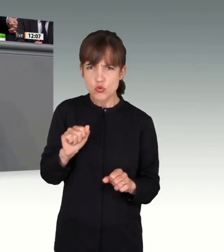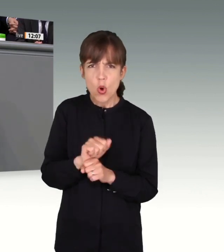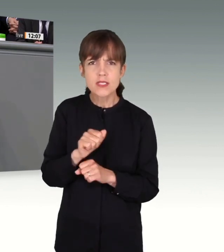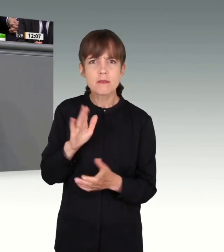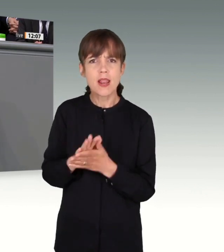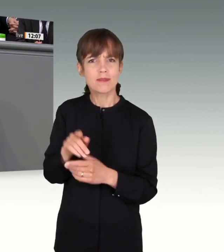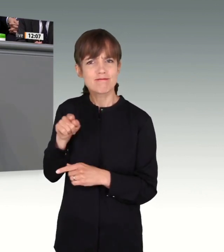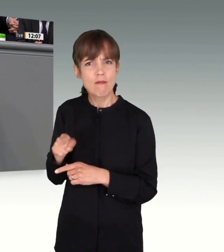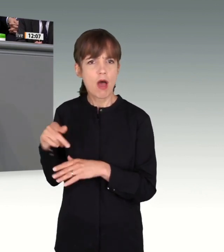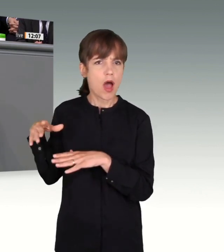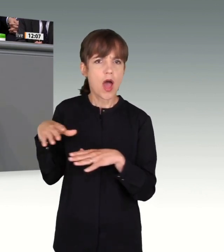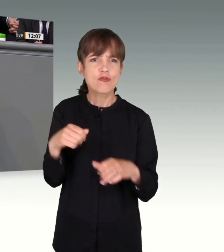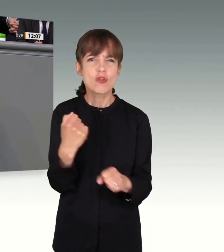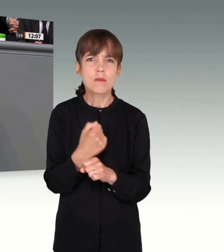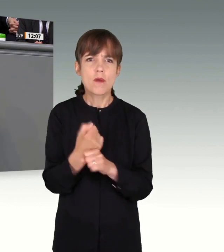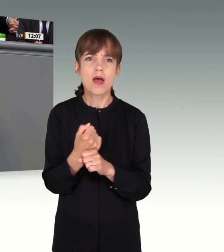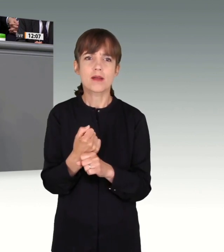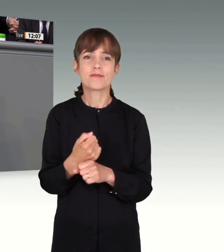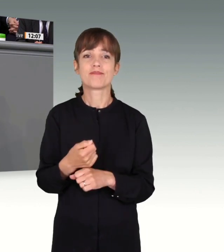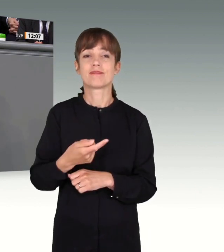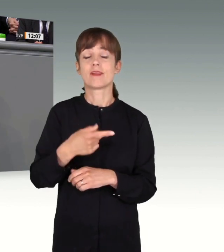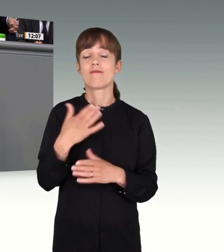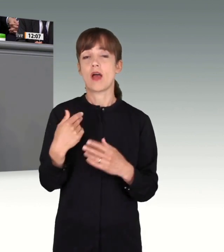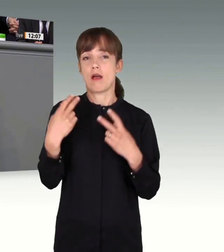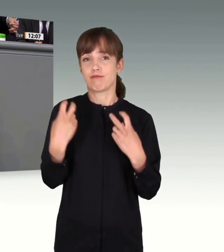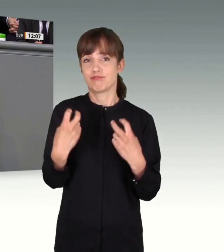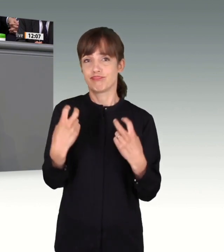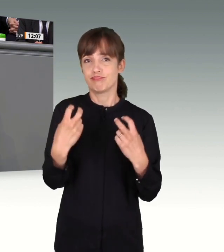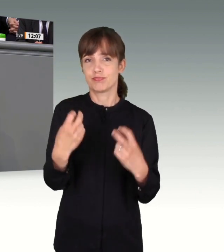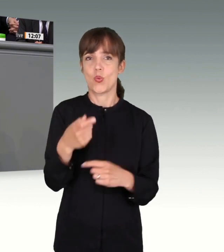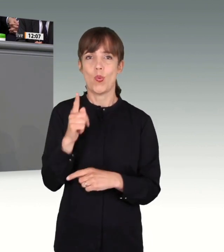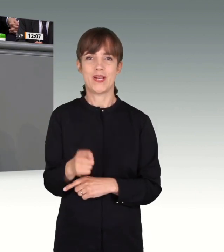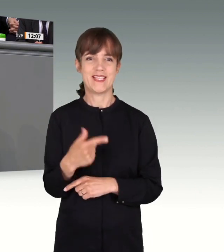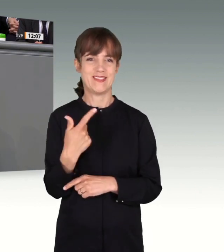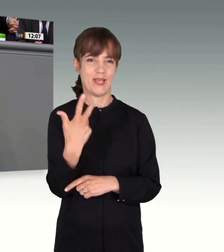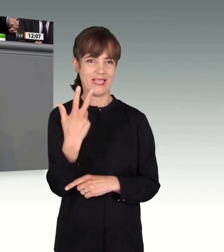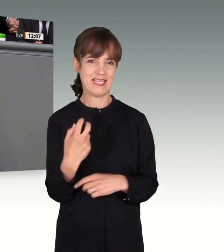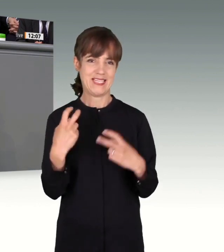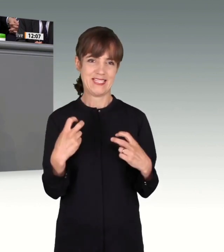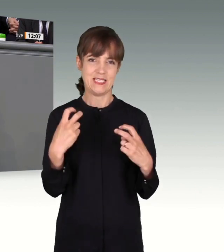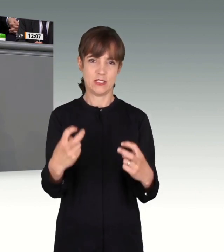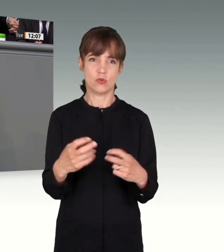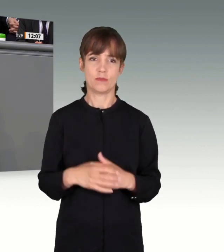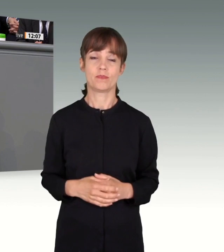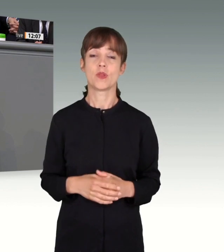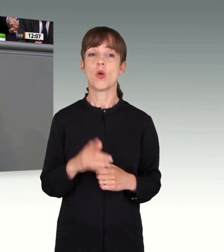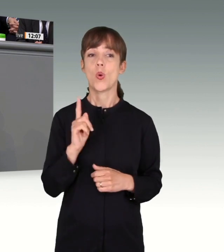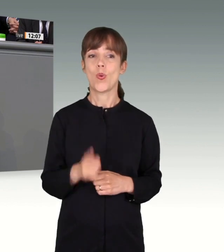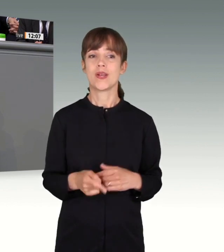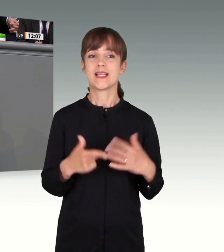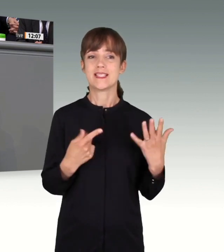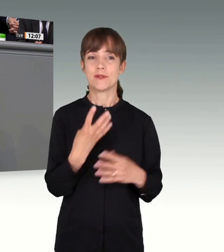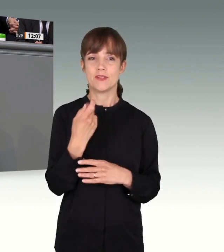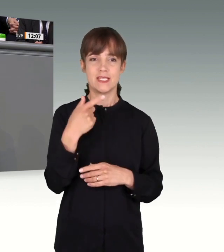und Sachverständige beauftragt, unter anderem, um die Spurenlage zu analysieren. Trotz allen Aufwandes sind aber